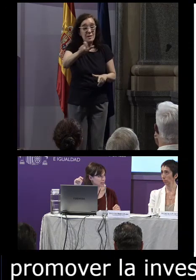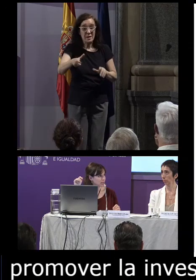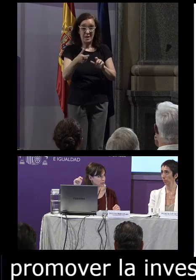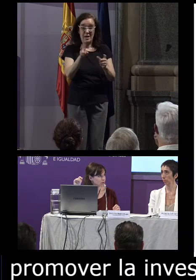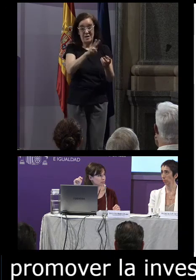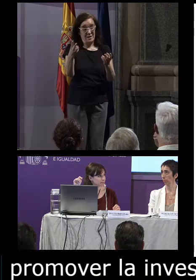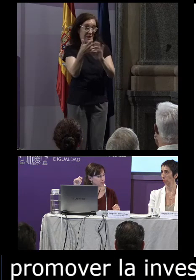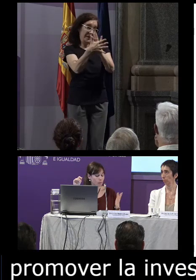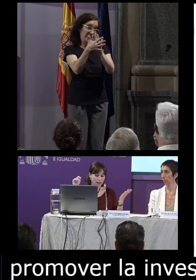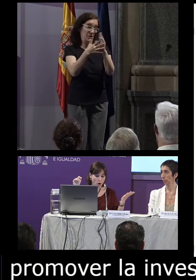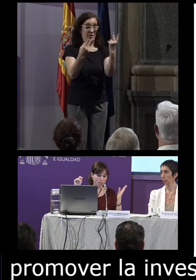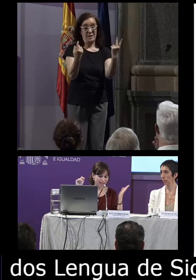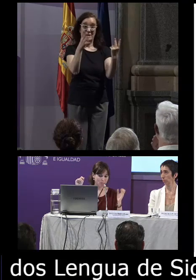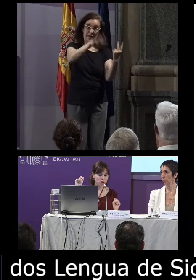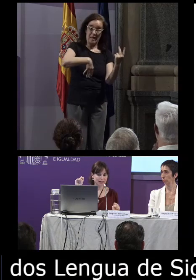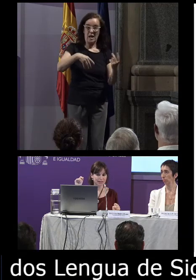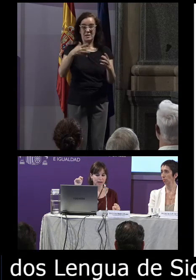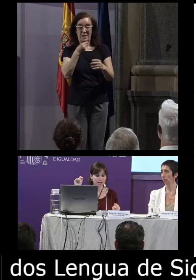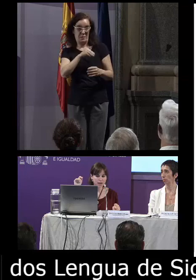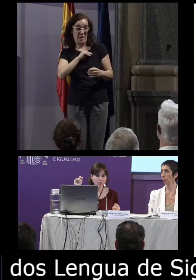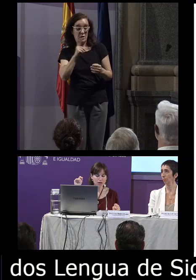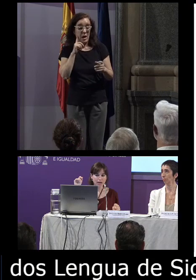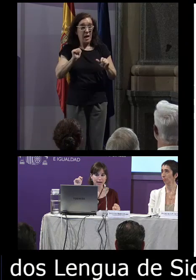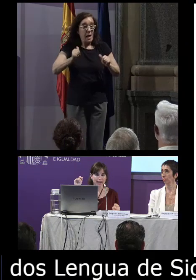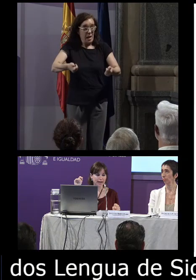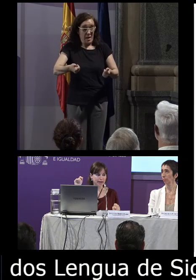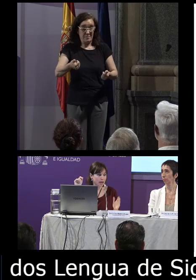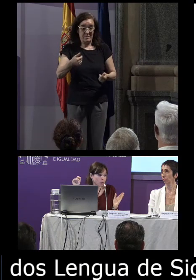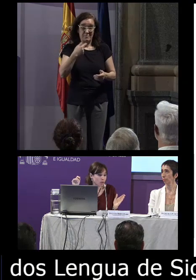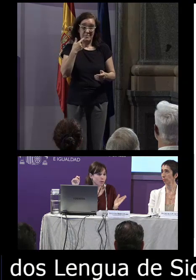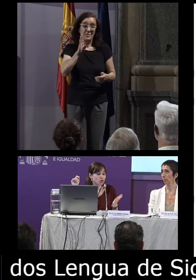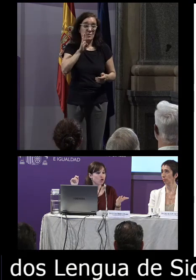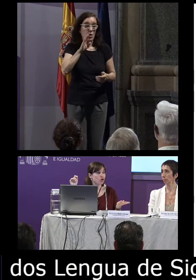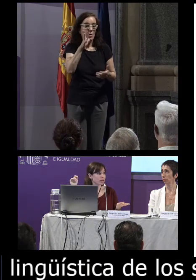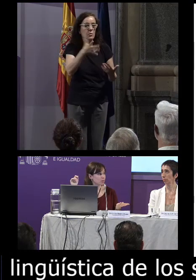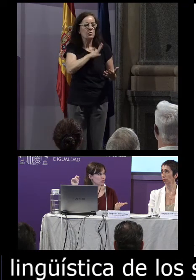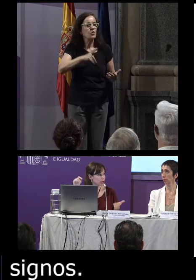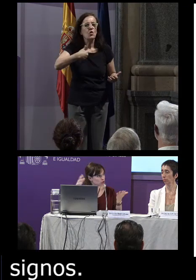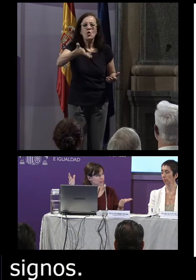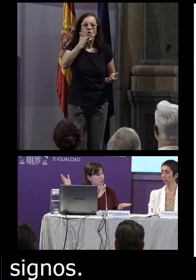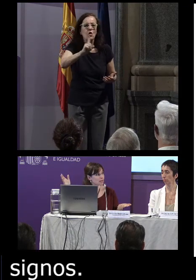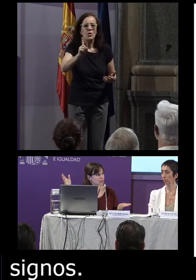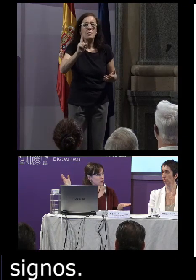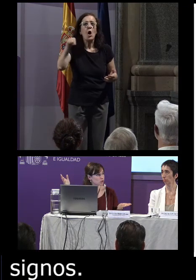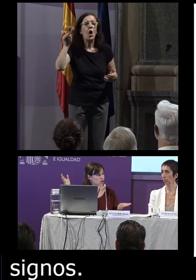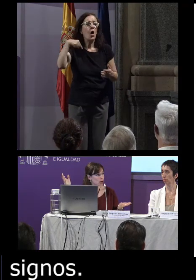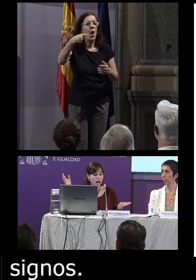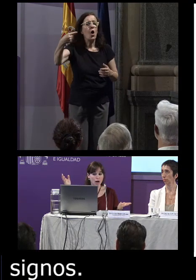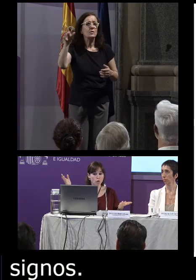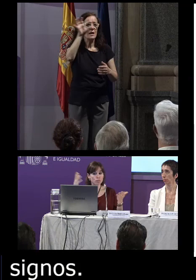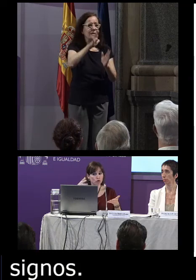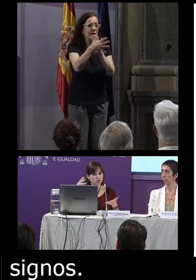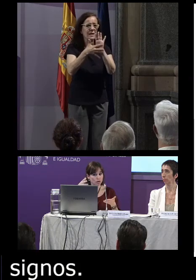lenguas de signos comentábamos antes al inicio que por el momento no conocemos en otras lenguas de signos